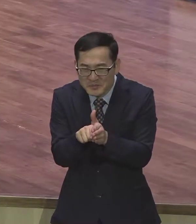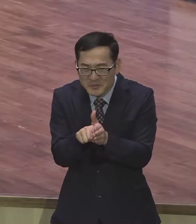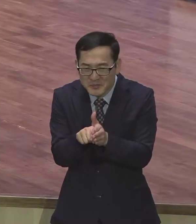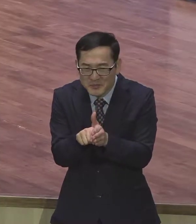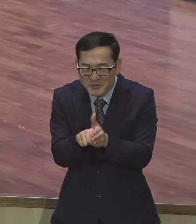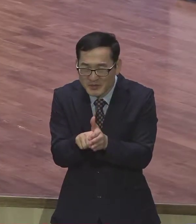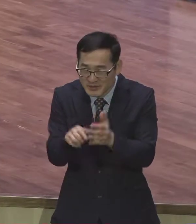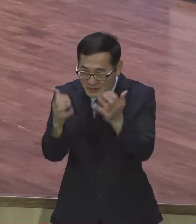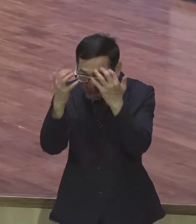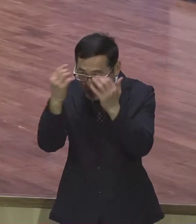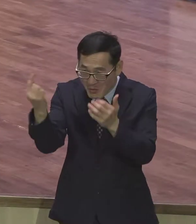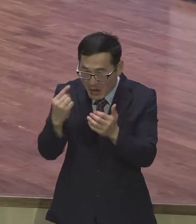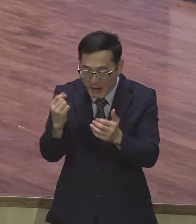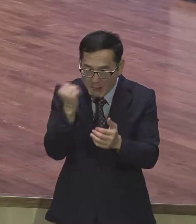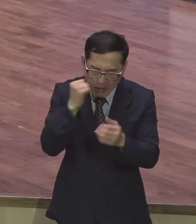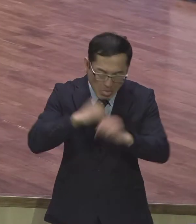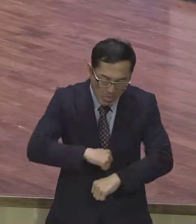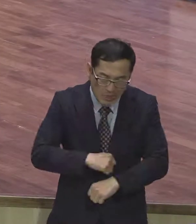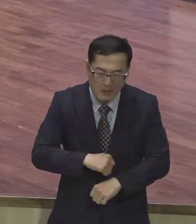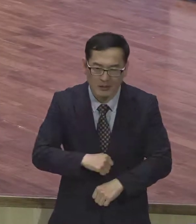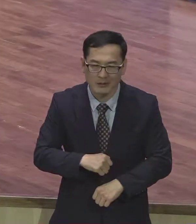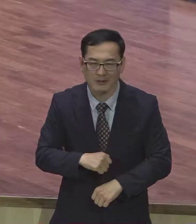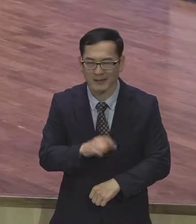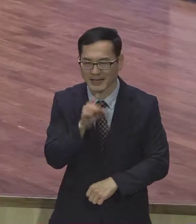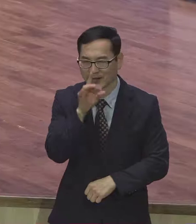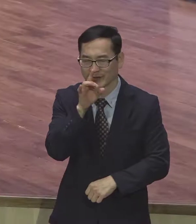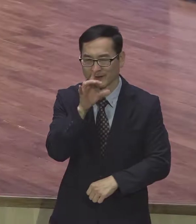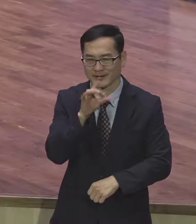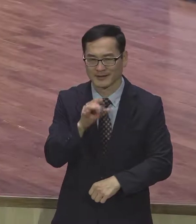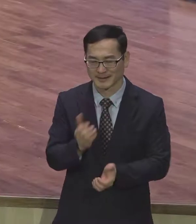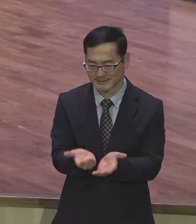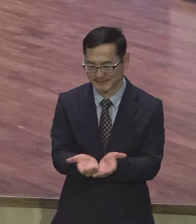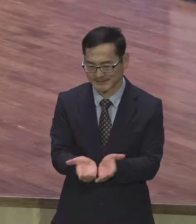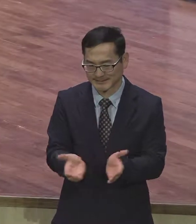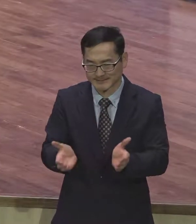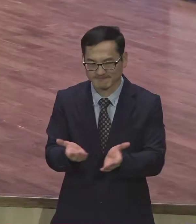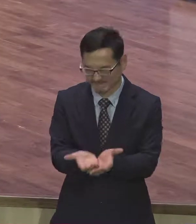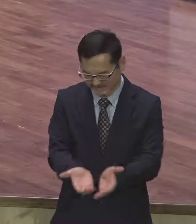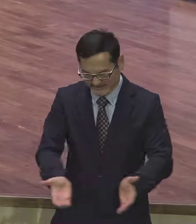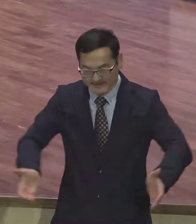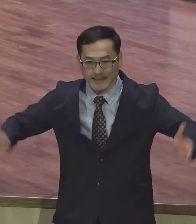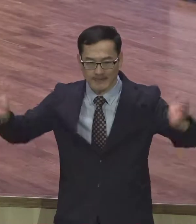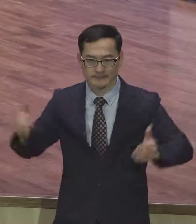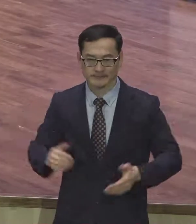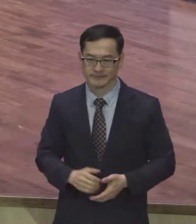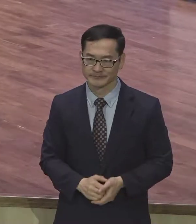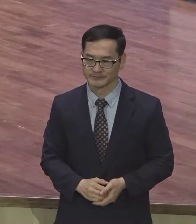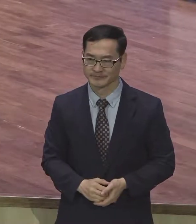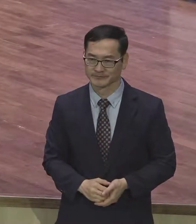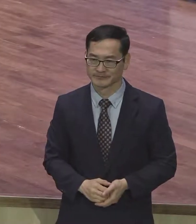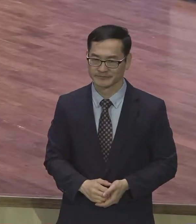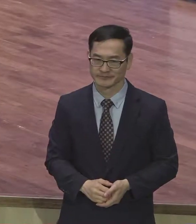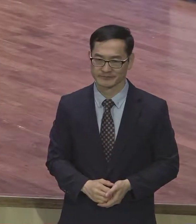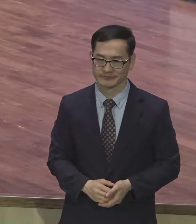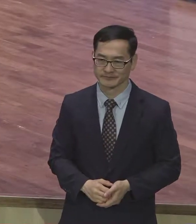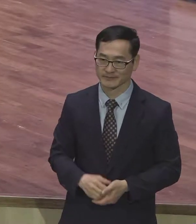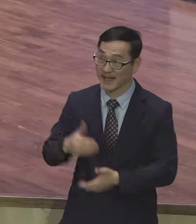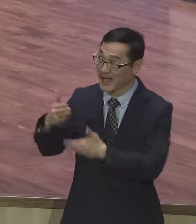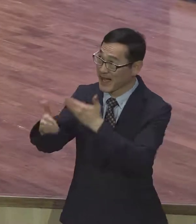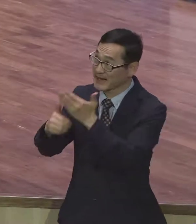안 돼 내 능력 아니에요 하나님의 능력 아멘? 하나님의 능력을 믿고 확확 그냥 과감하게 그냥 힘차게 나가야